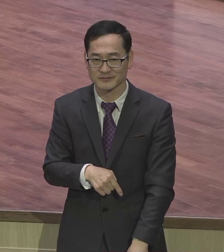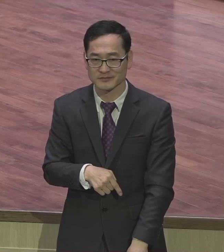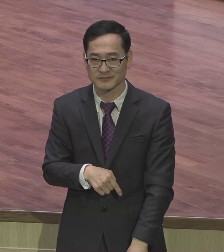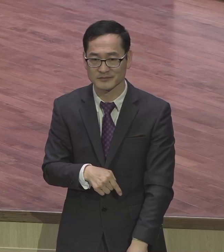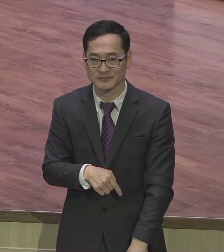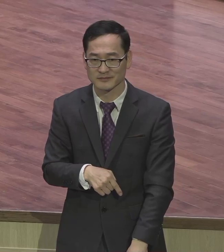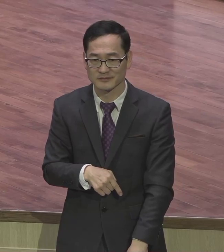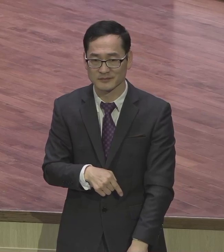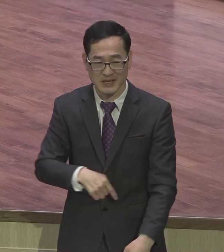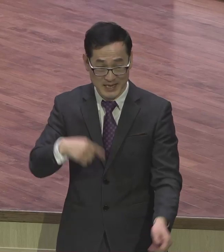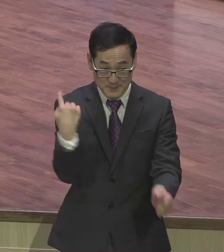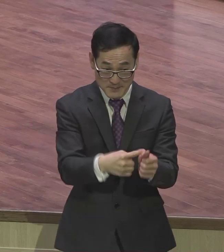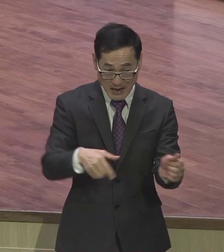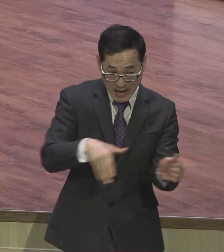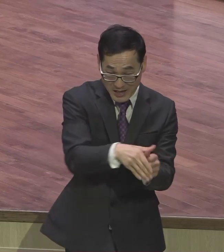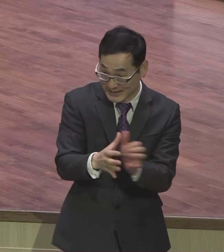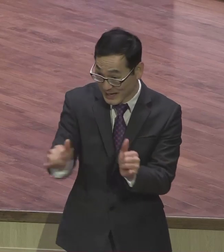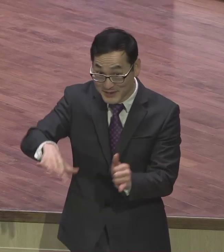된다 그렇게 말하고 있어요